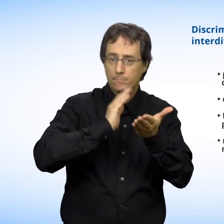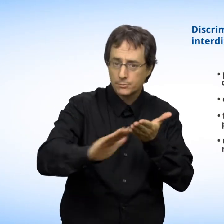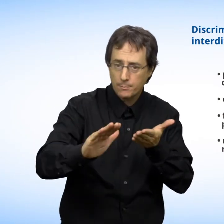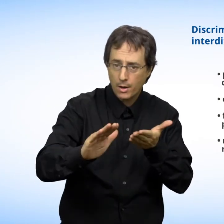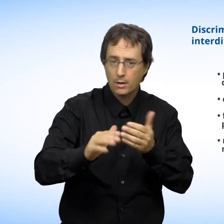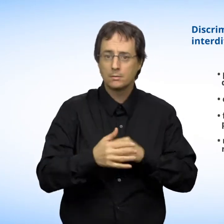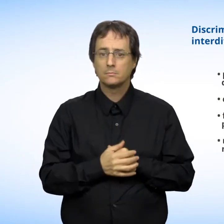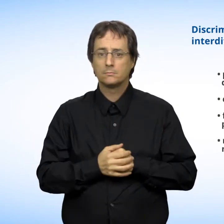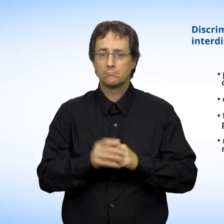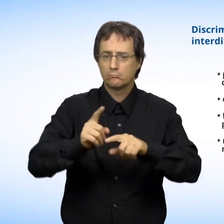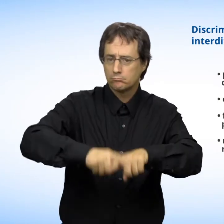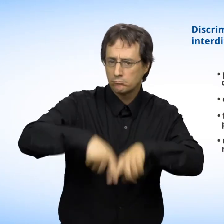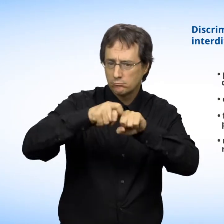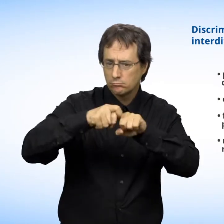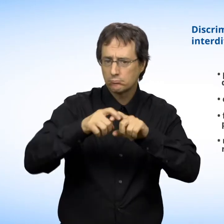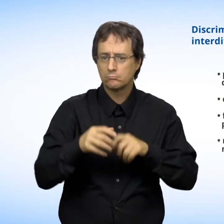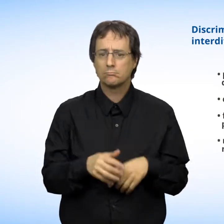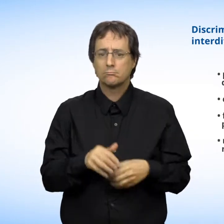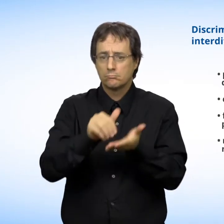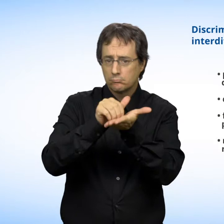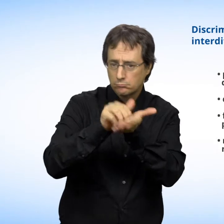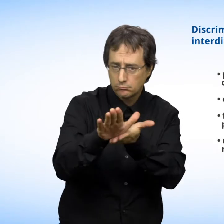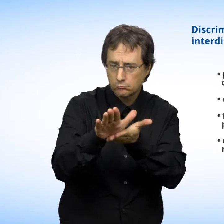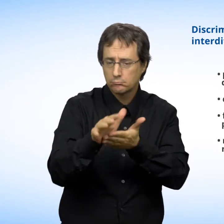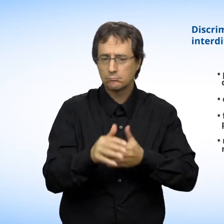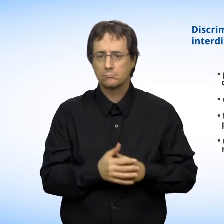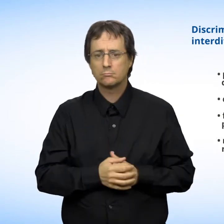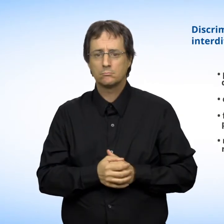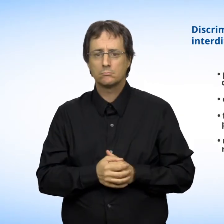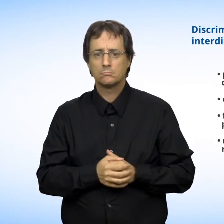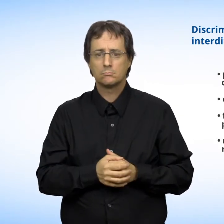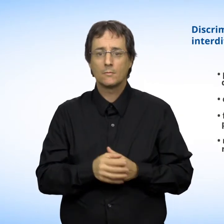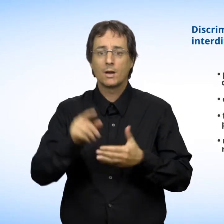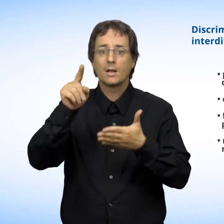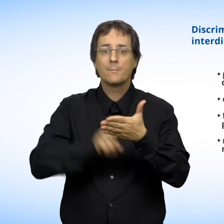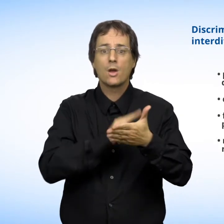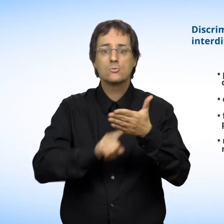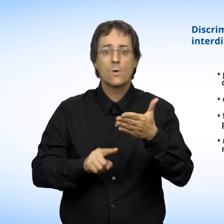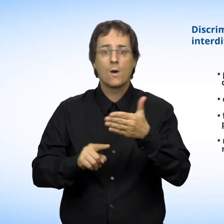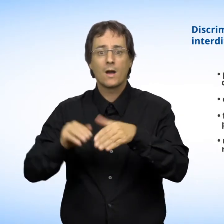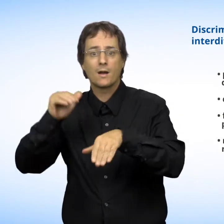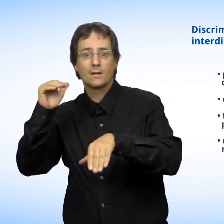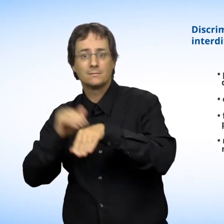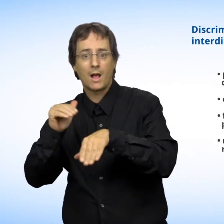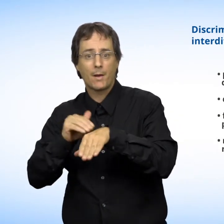La mise à pied. La suspension ou le renvoi. La discrimination